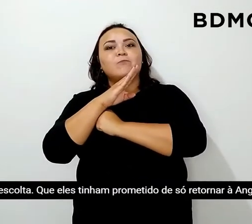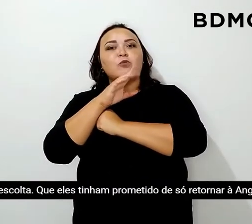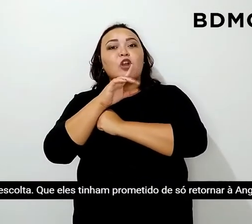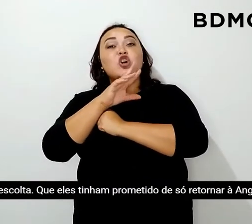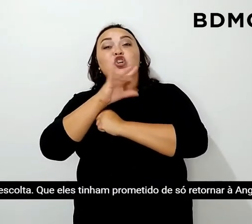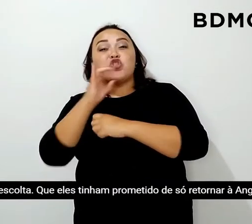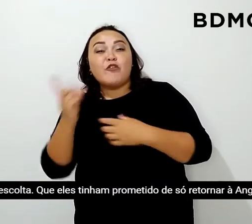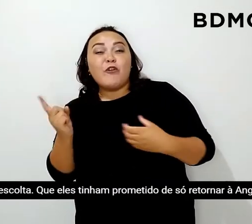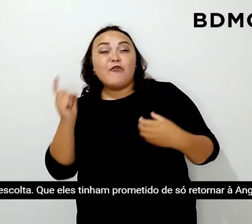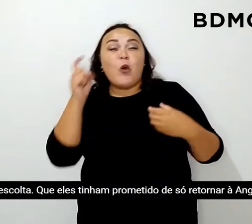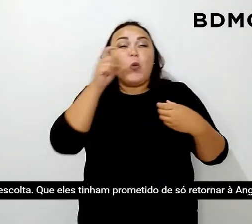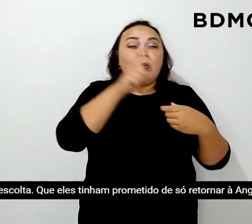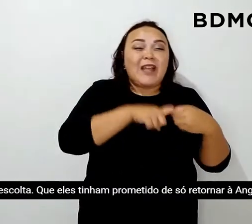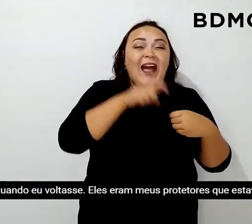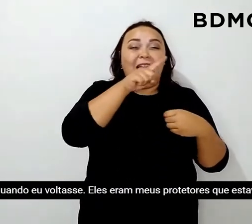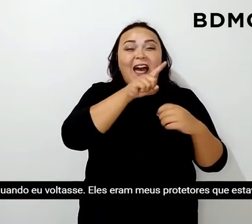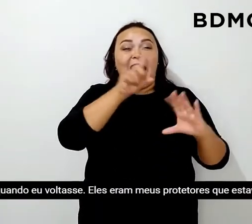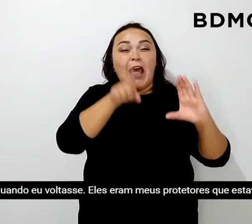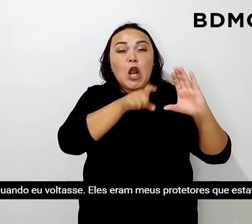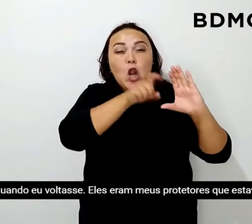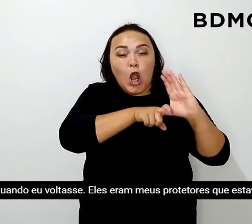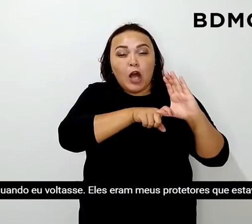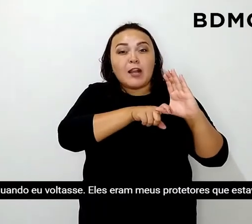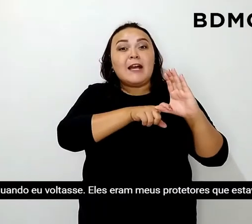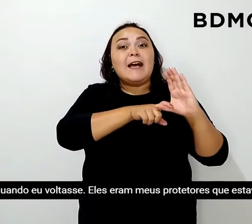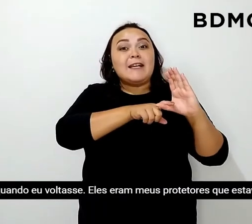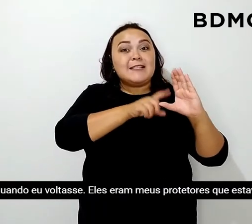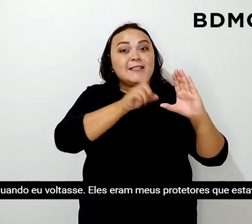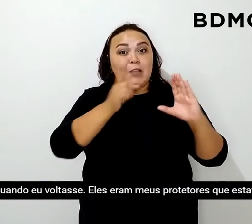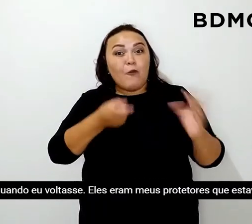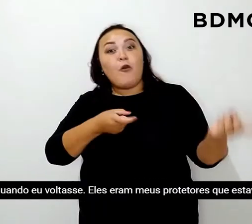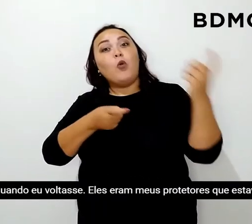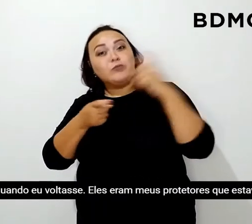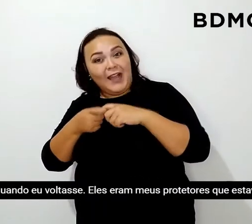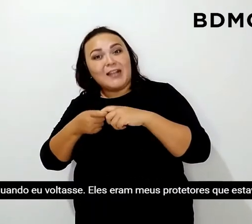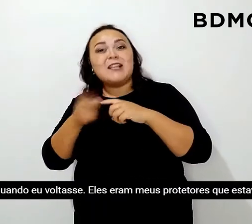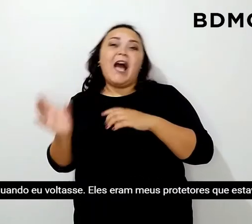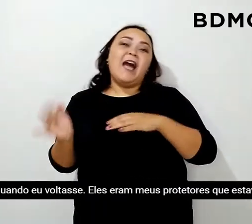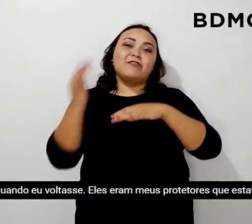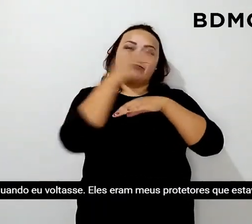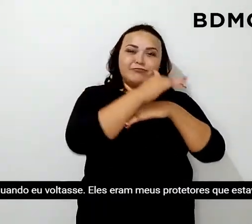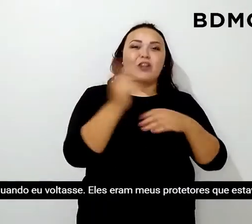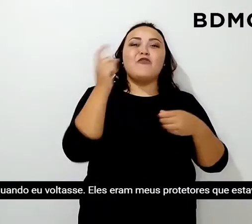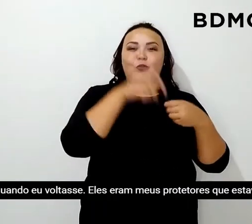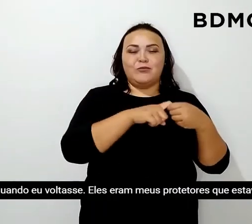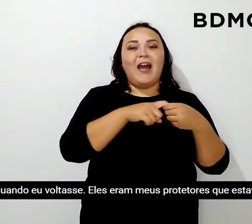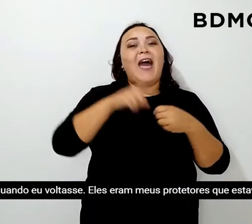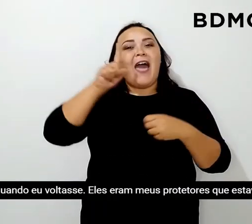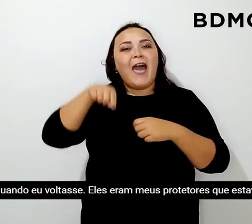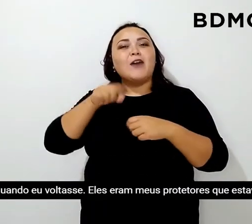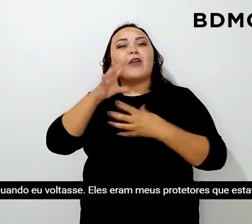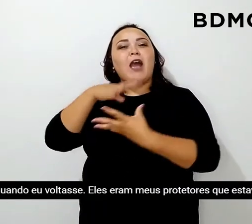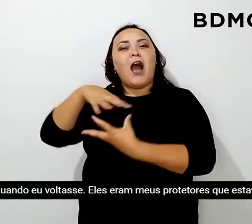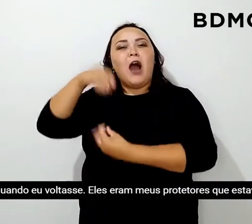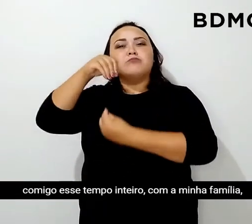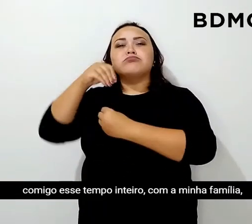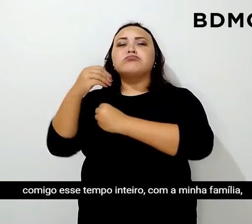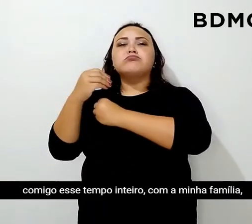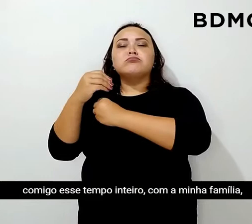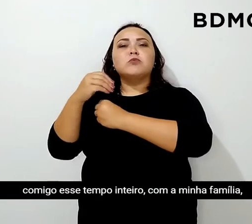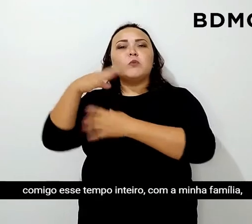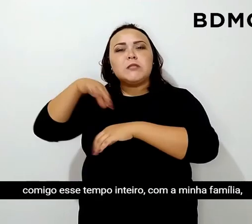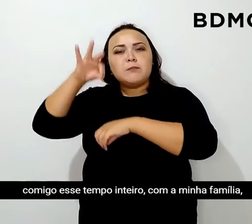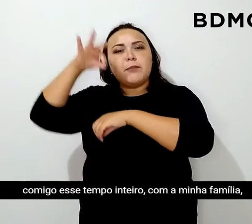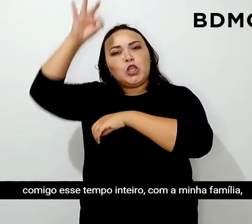retornar a Angola quando eu voltasse. Eles eram meus protetores que estavam comigo